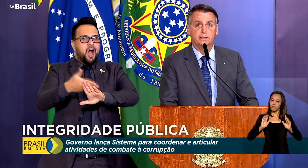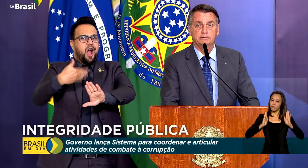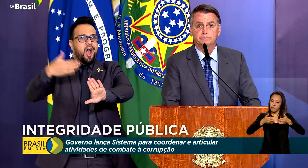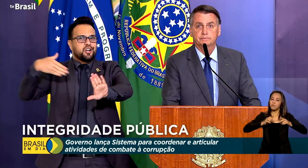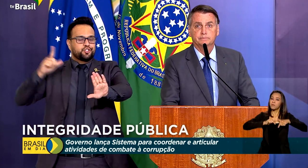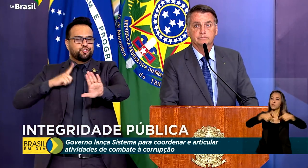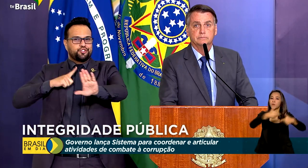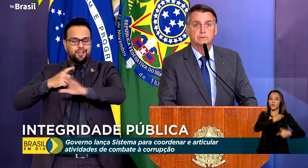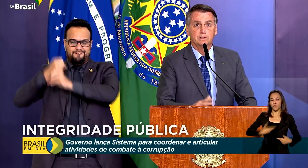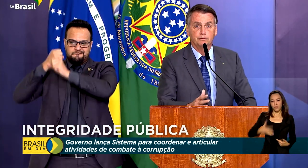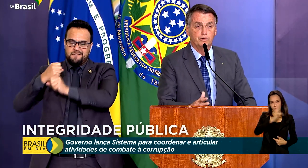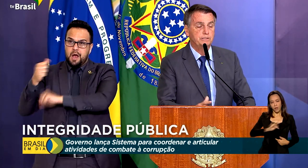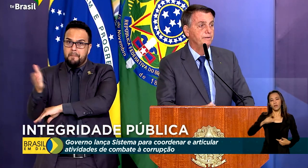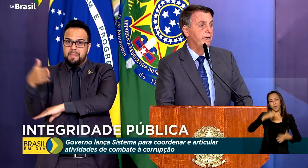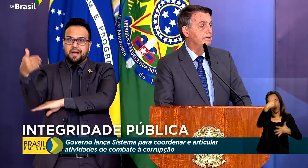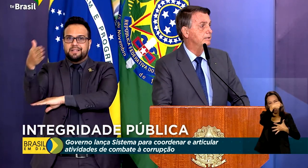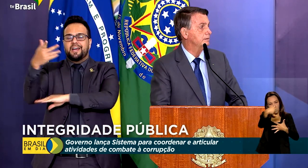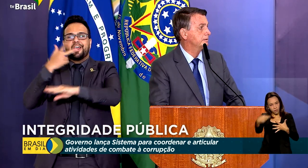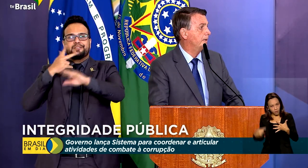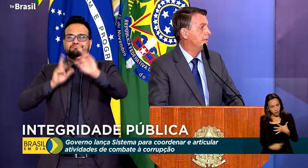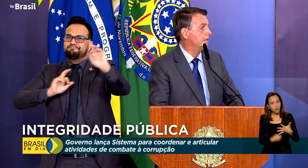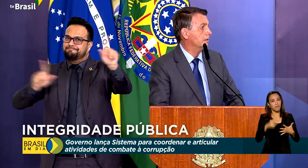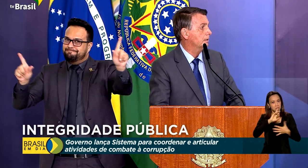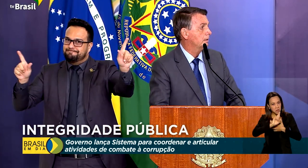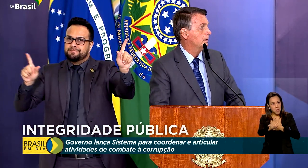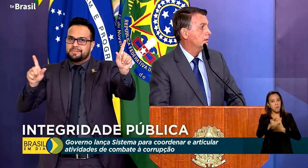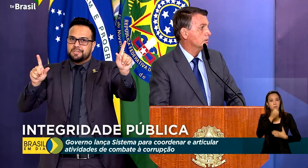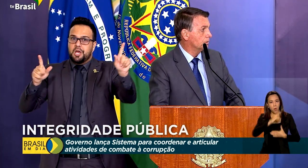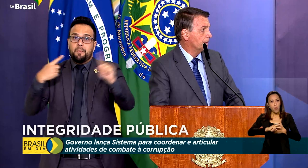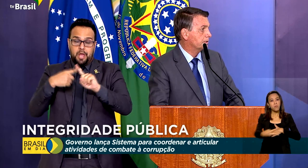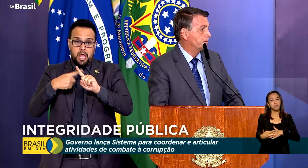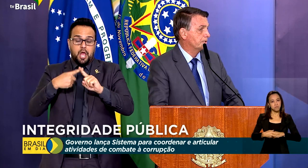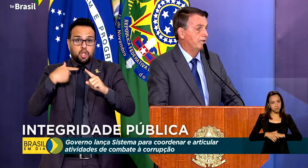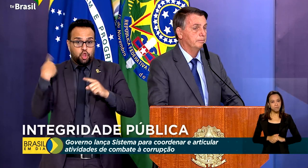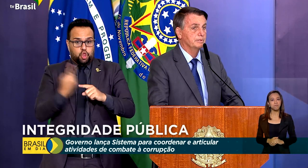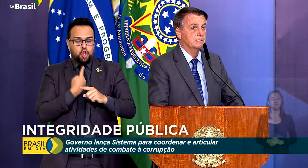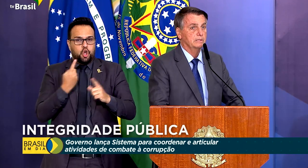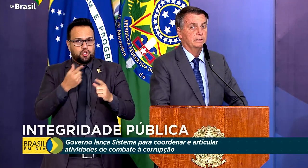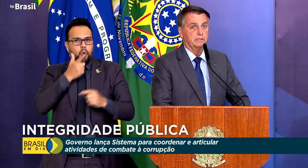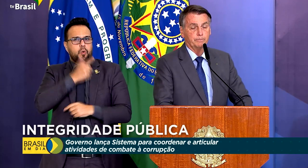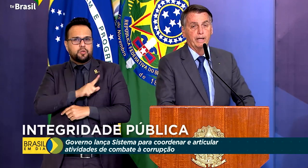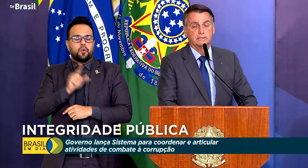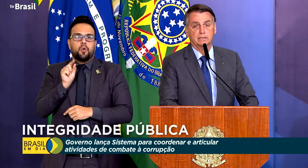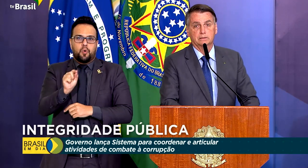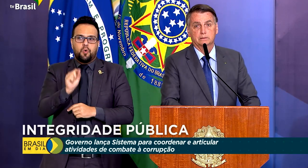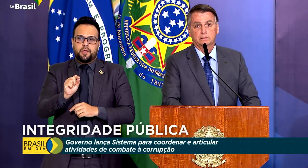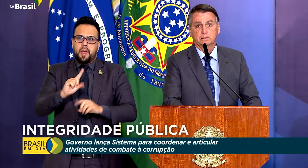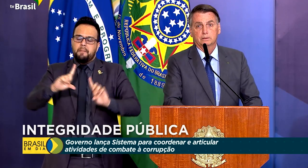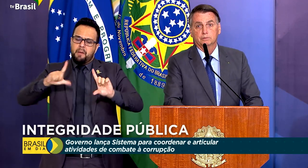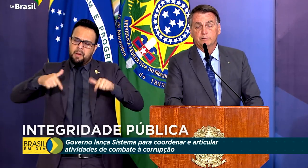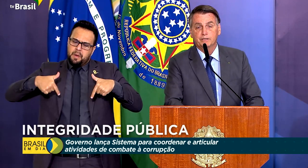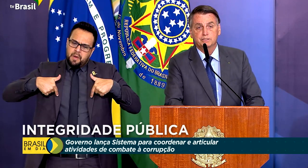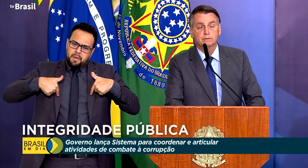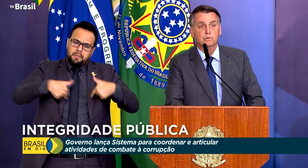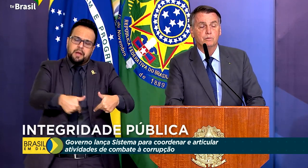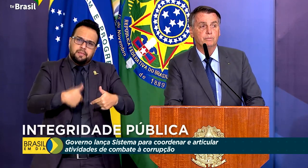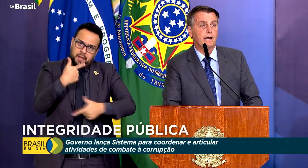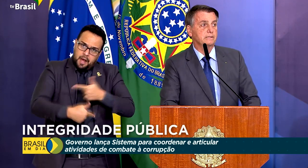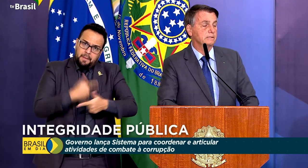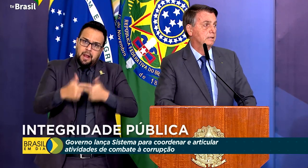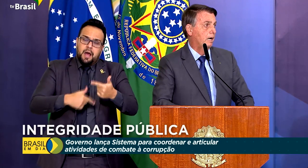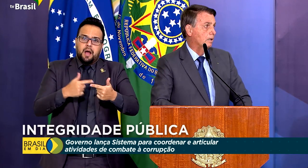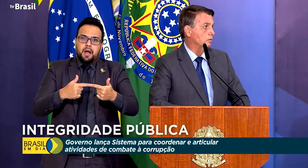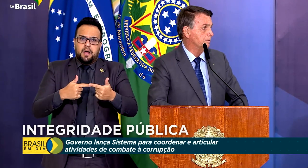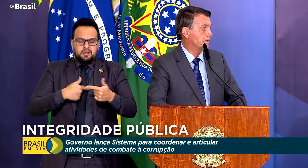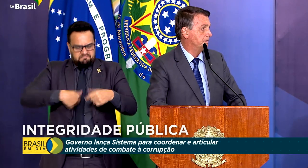as ações já têm apresentado resultados. Nós pusemos em prática o efetivo